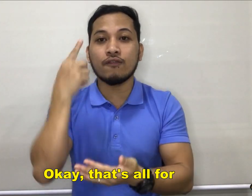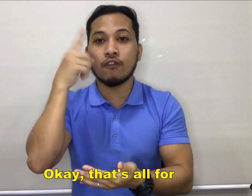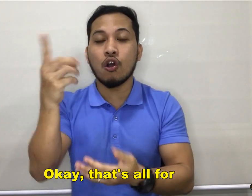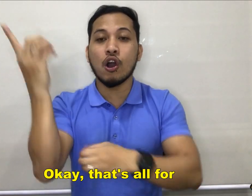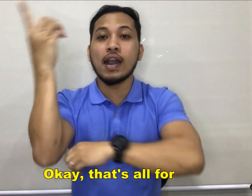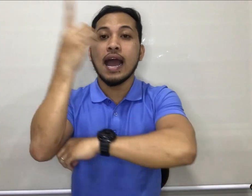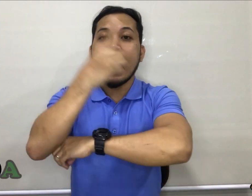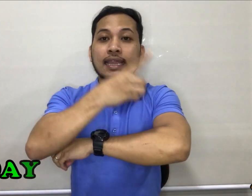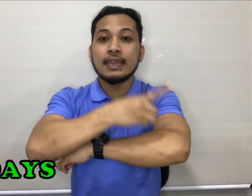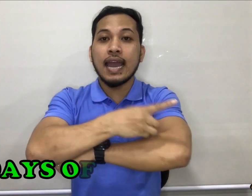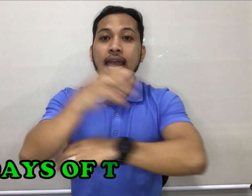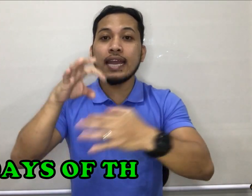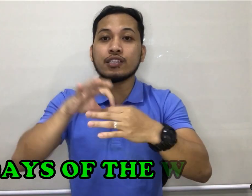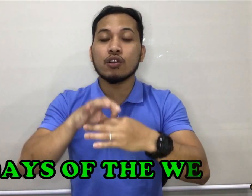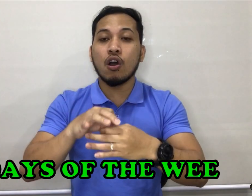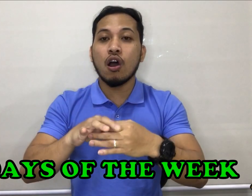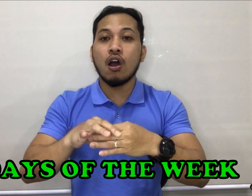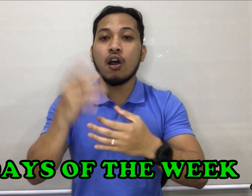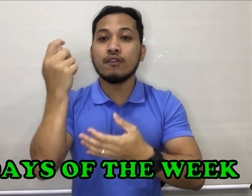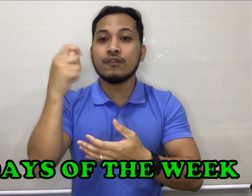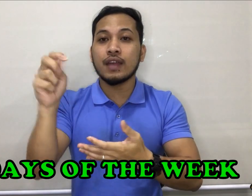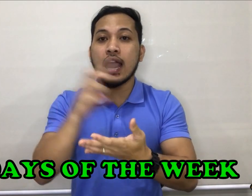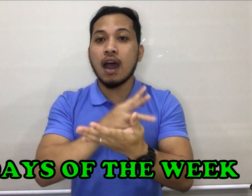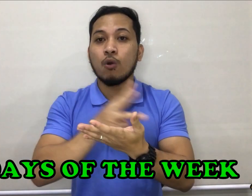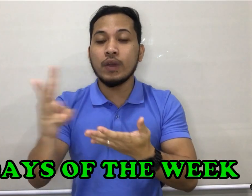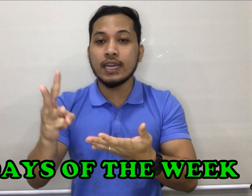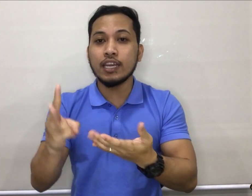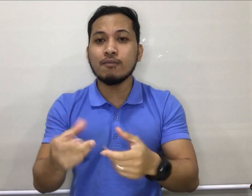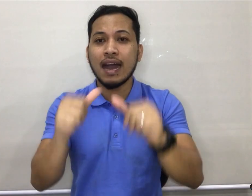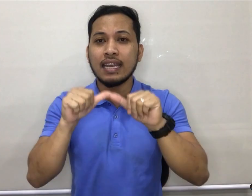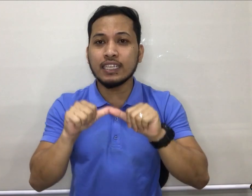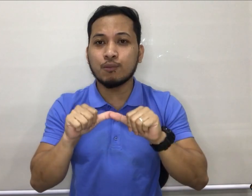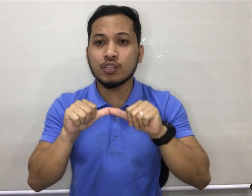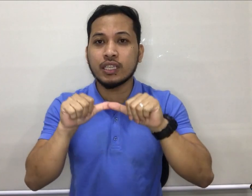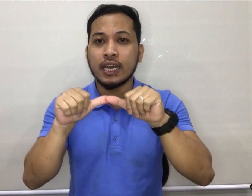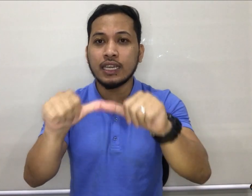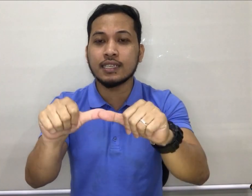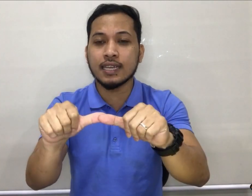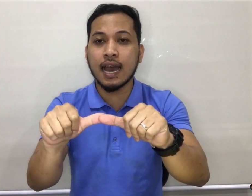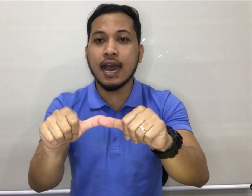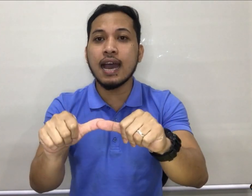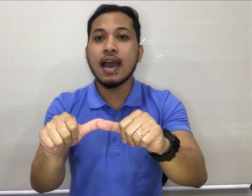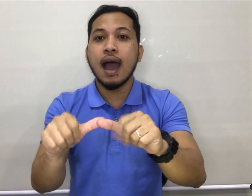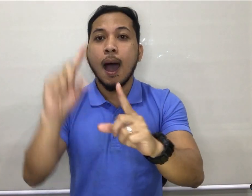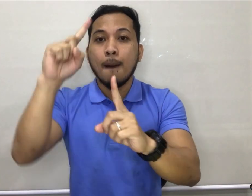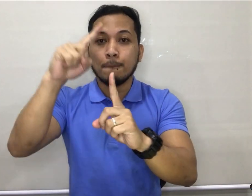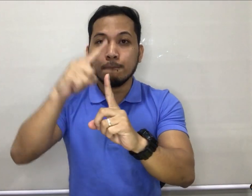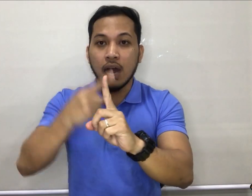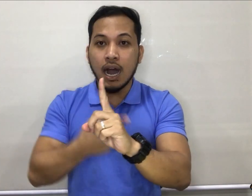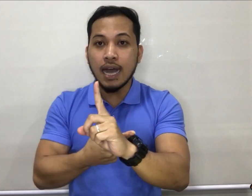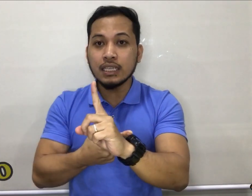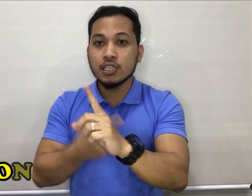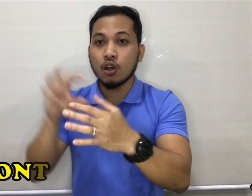for days of the week. Ngayon naman, let's proceed sa months